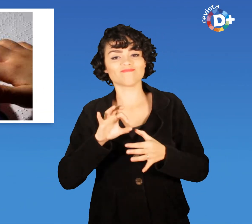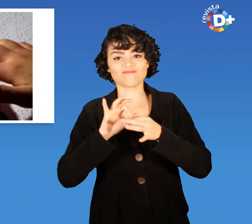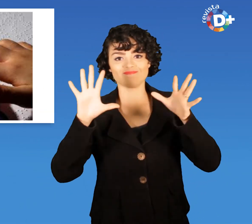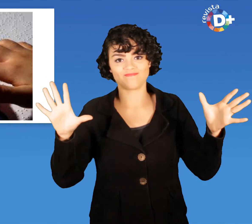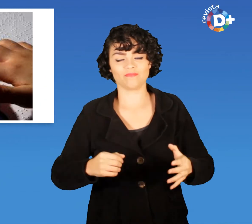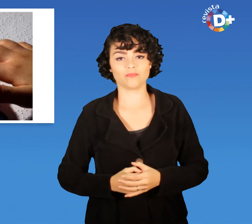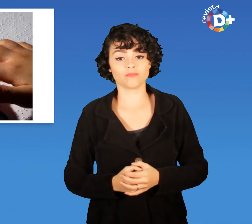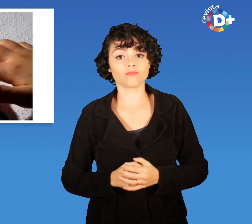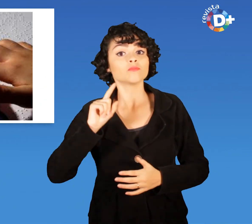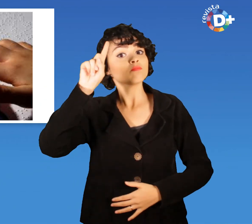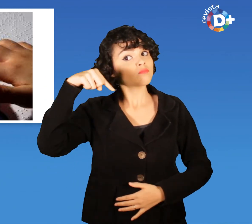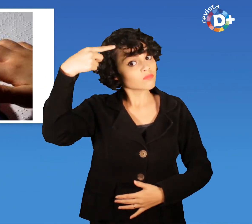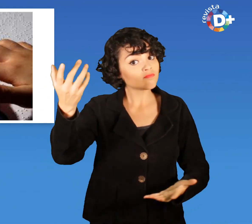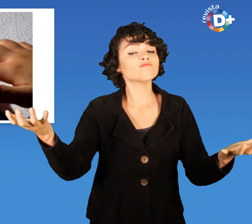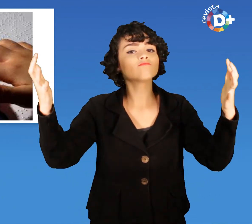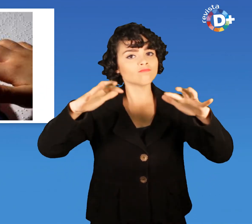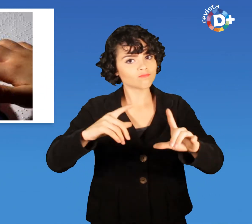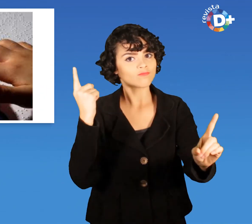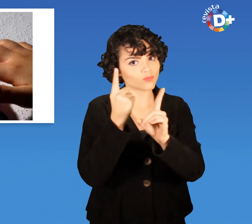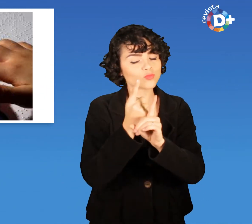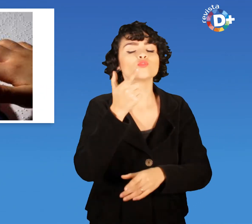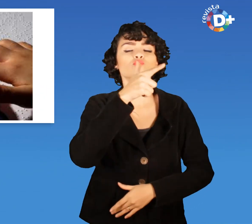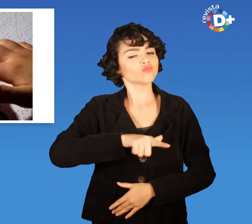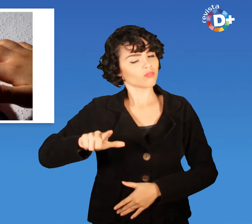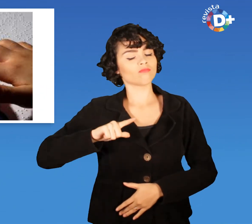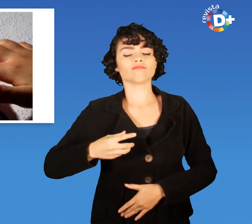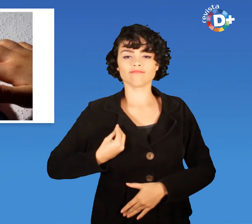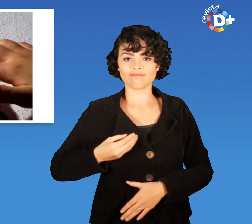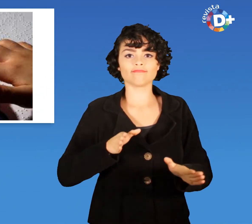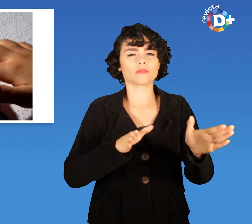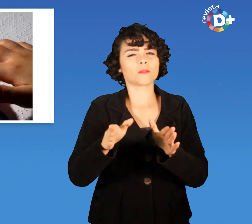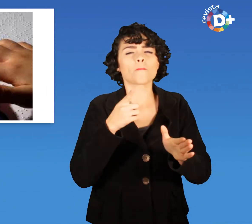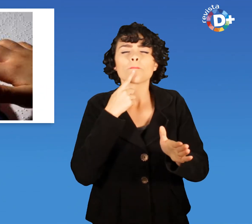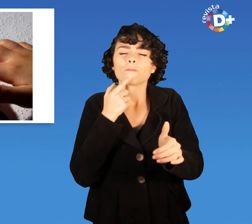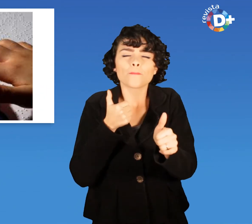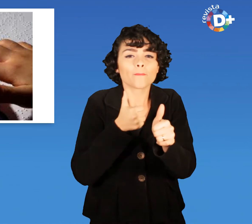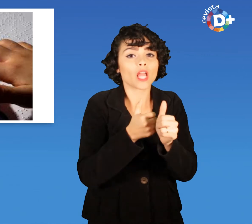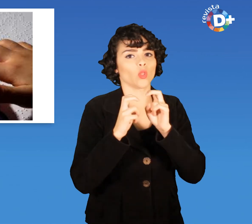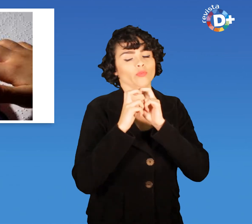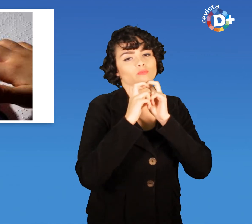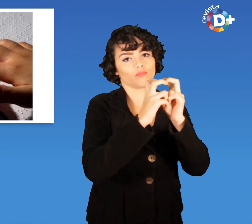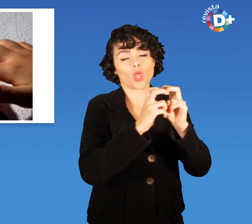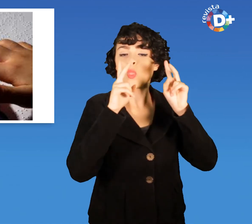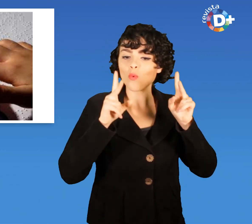totalmente acessível e próximo à estação do metrô Igual ao evento ocorrido sábado